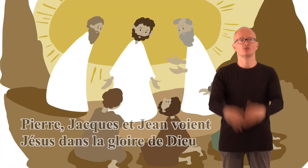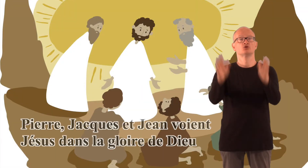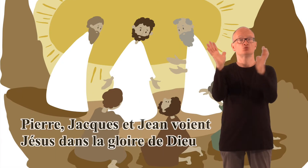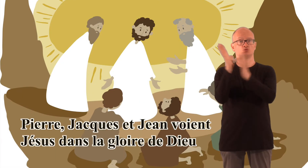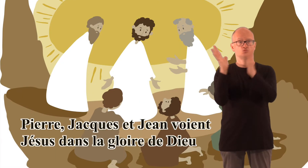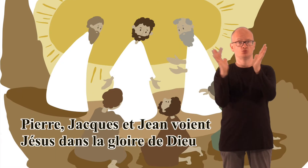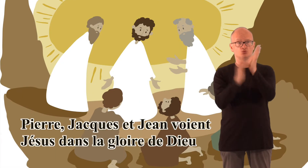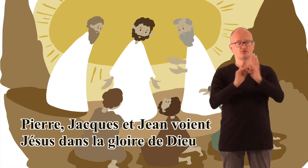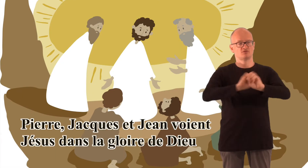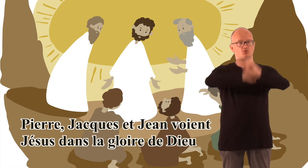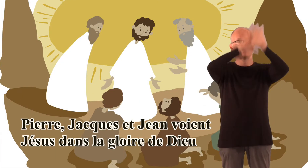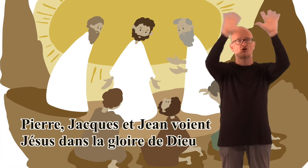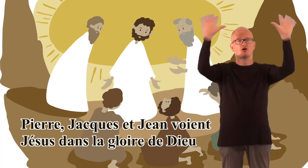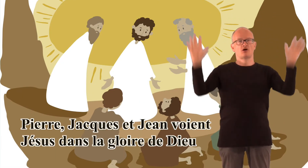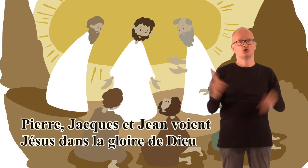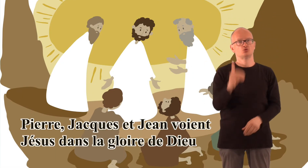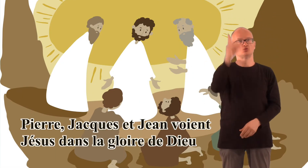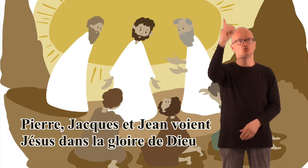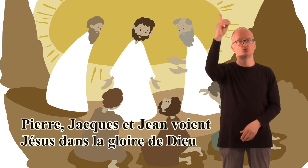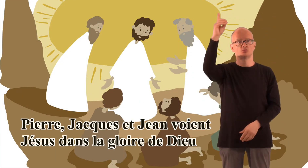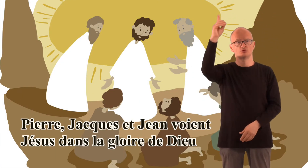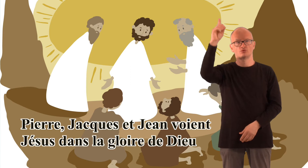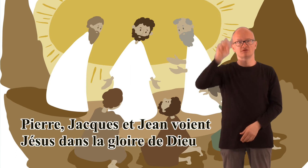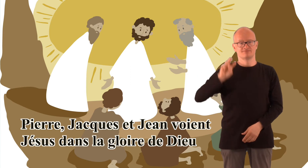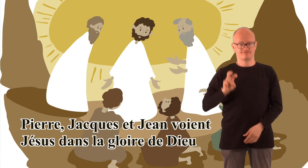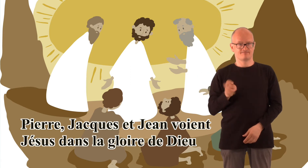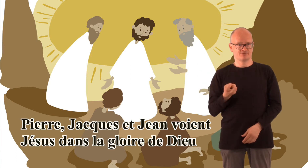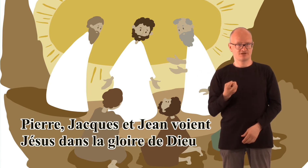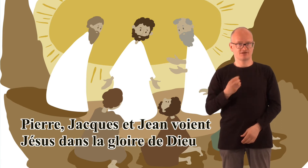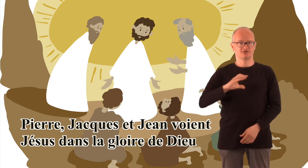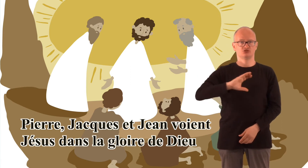Pierre, Jacques et Jean voient Jésus dans la gloire de Dieu.